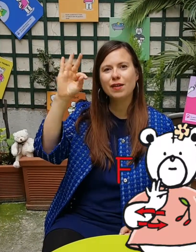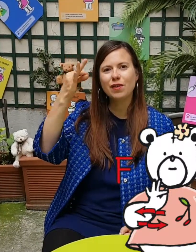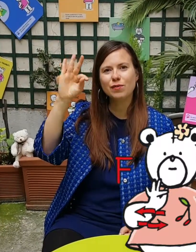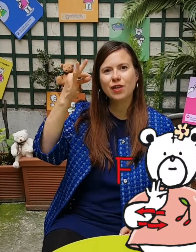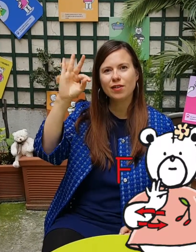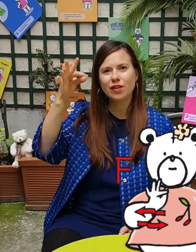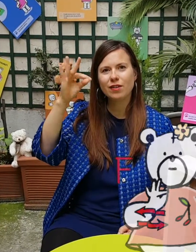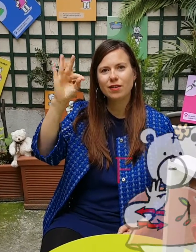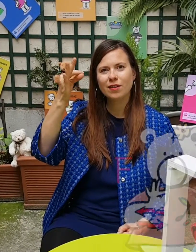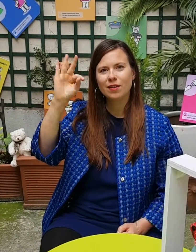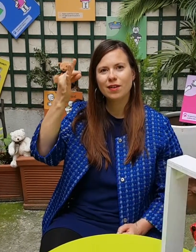qui vient te chercher.